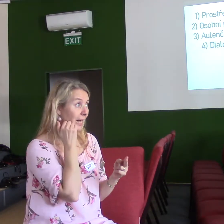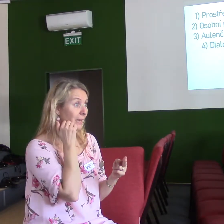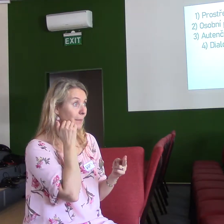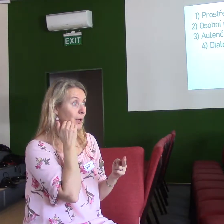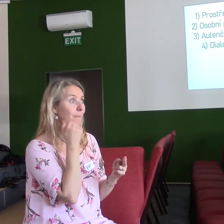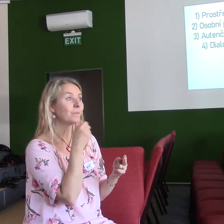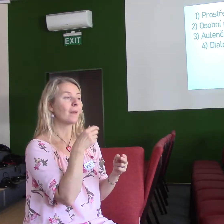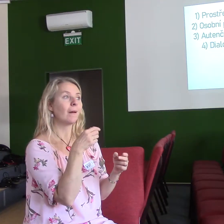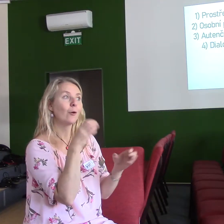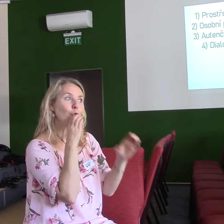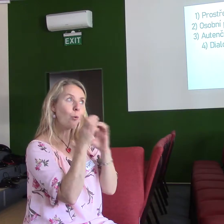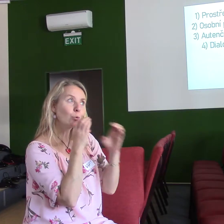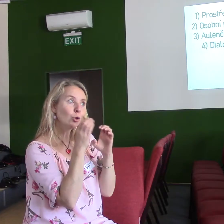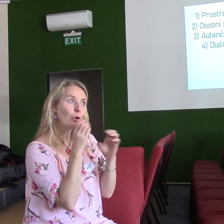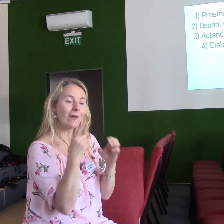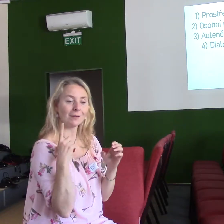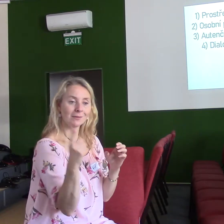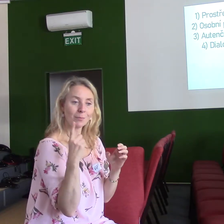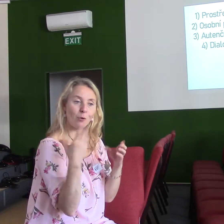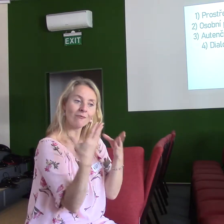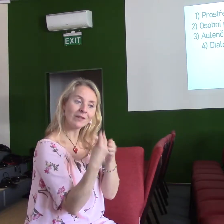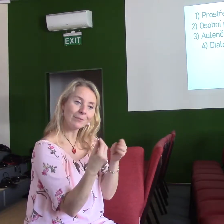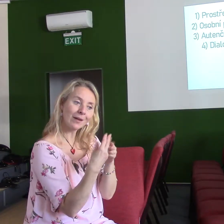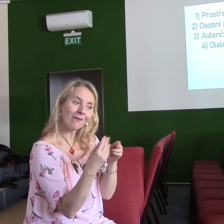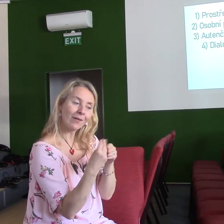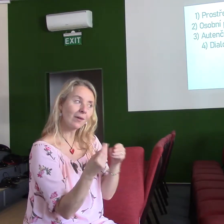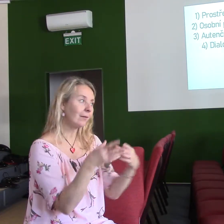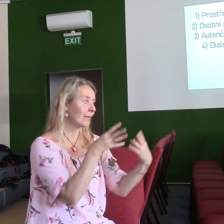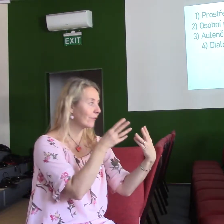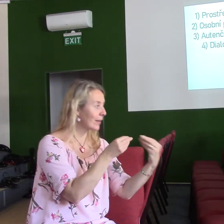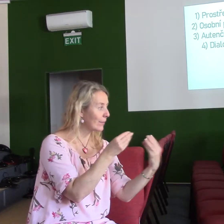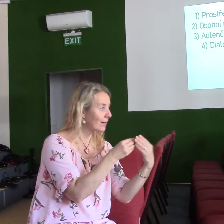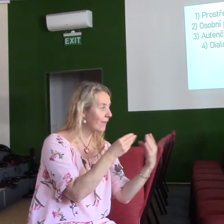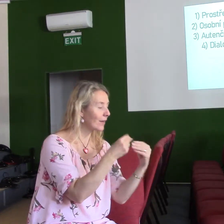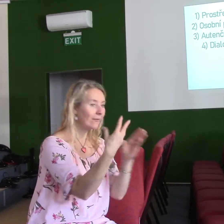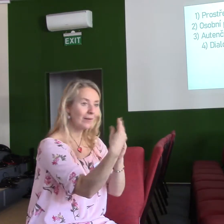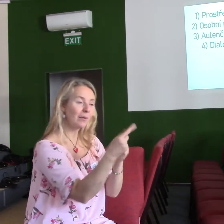důležitého bylo v rozhovoru osobním nebo v nějaké diskuzi než při klasickém kázání.